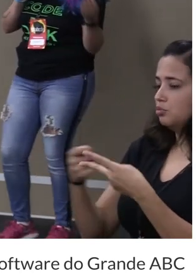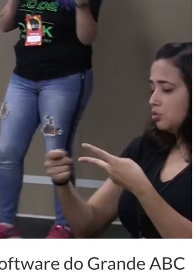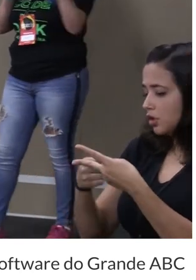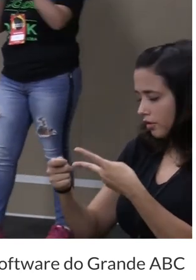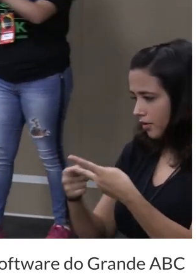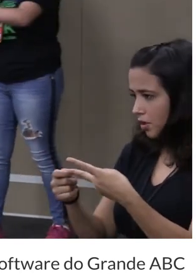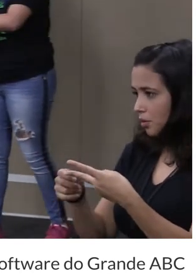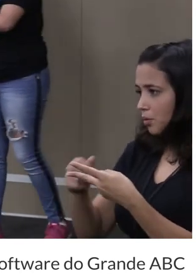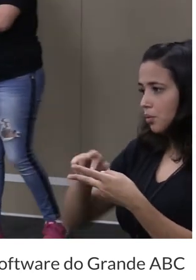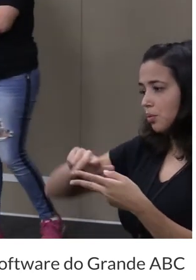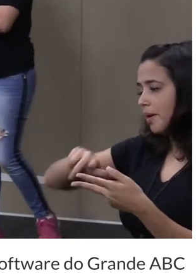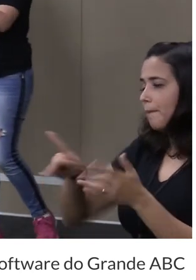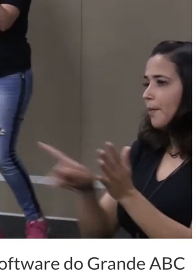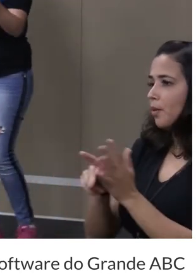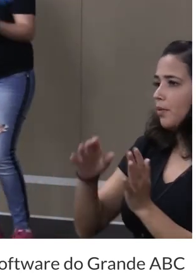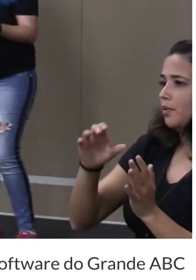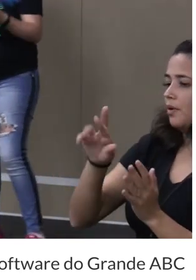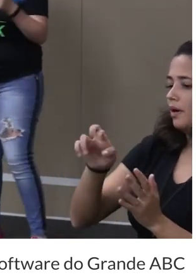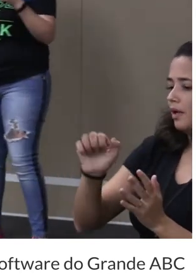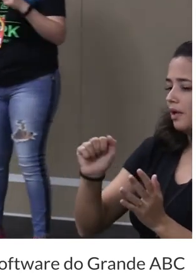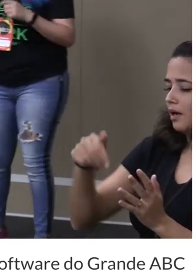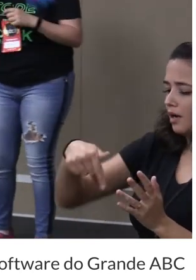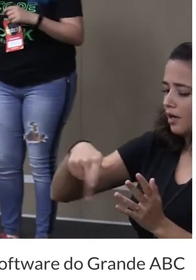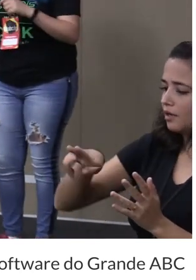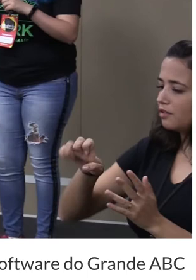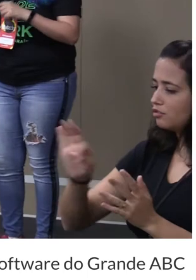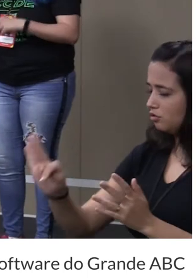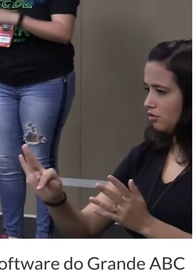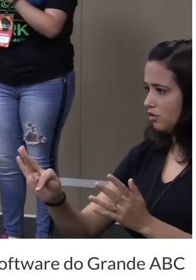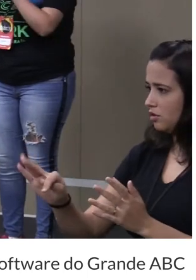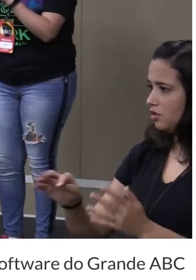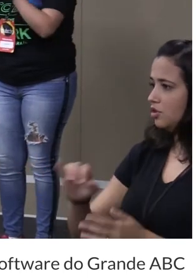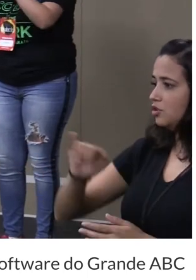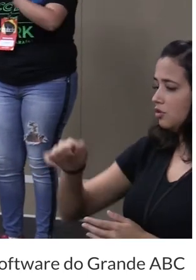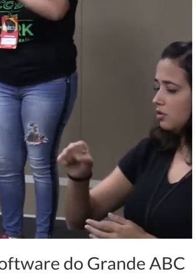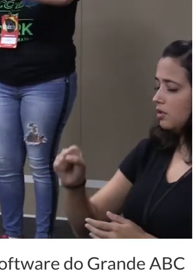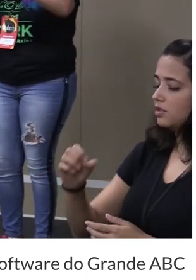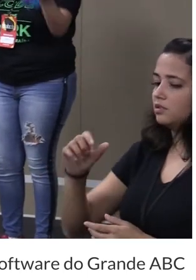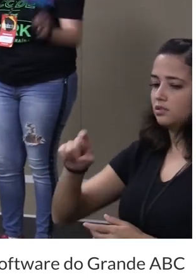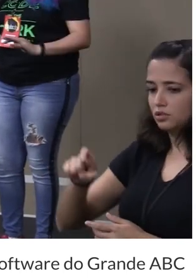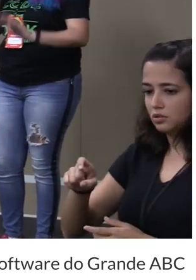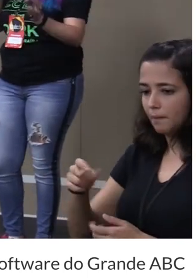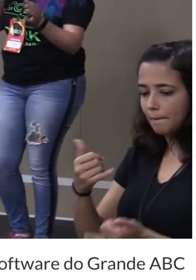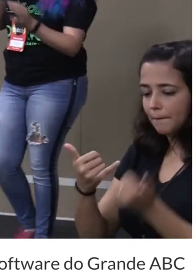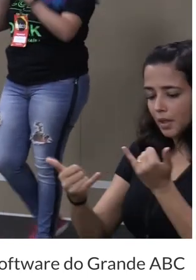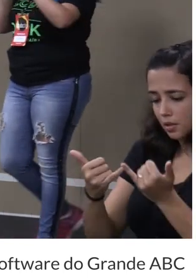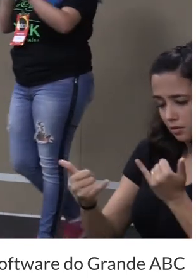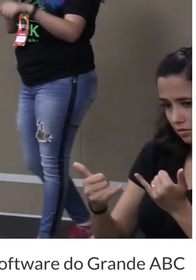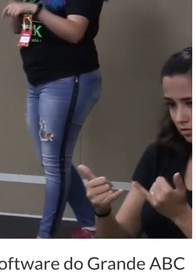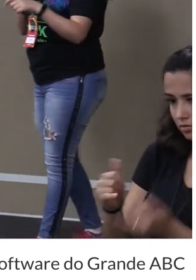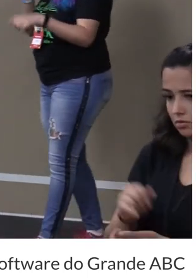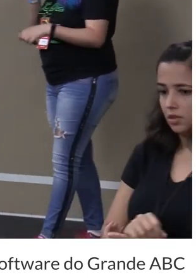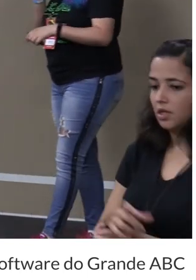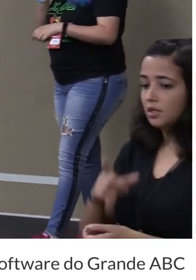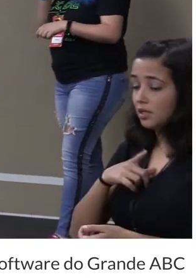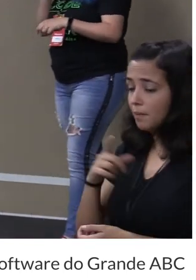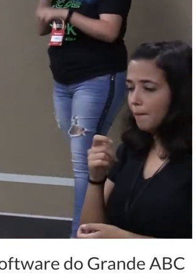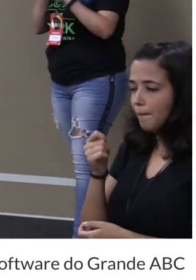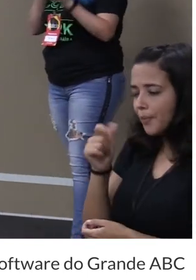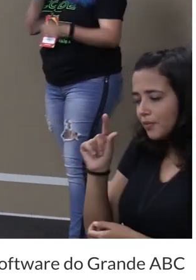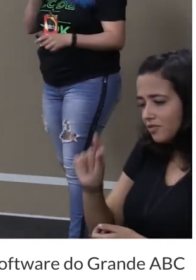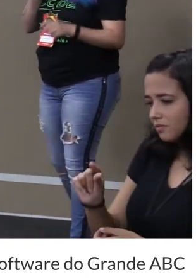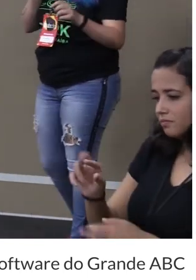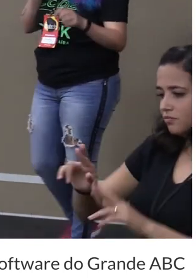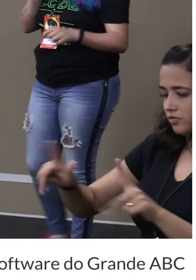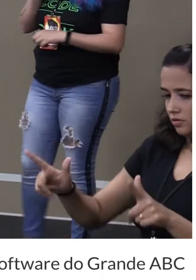e não do React o JSX beleza JSX é muito igual assim com poucas diferenças